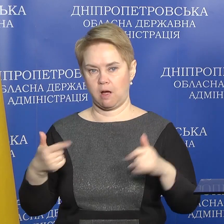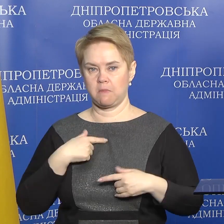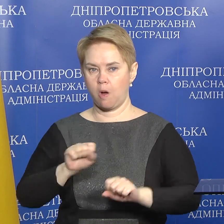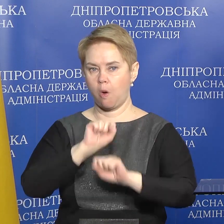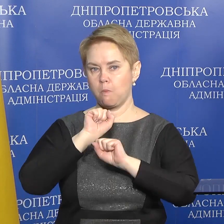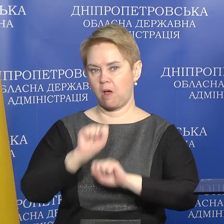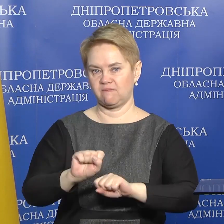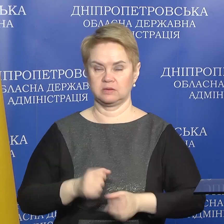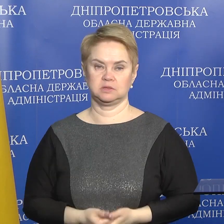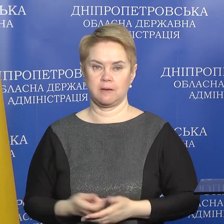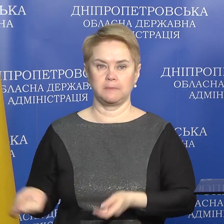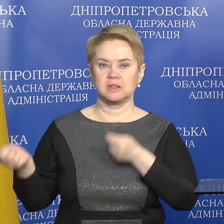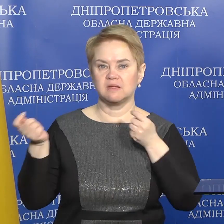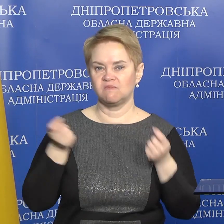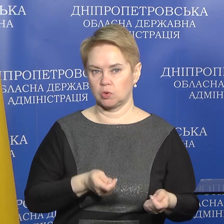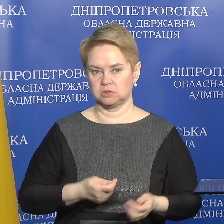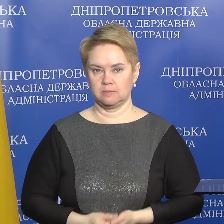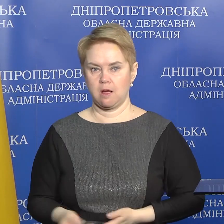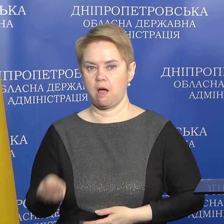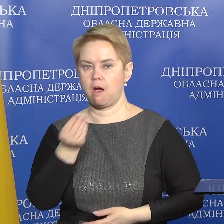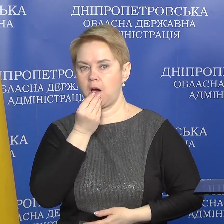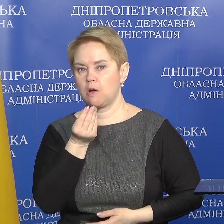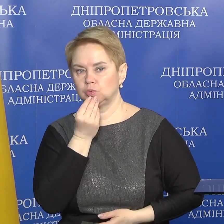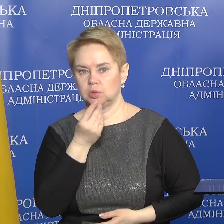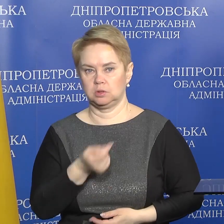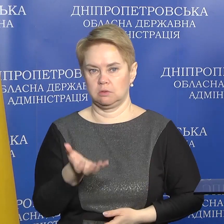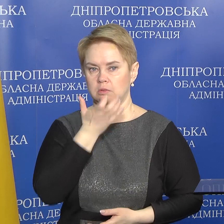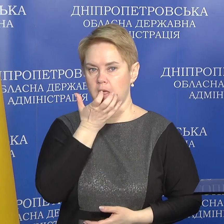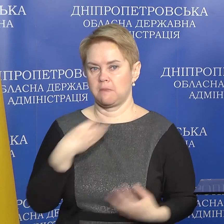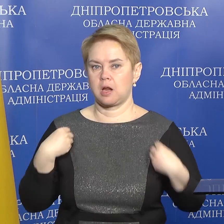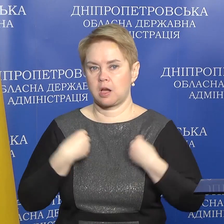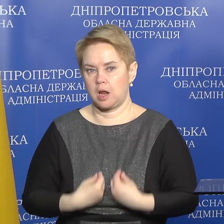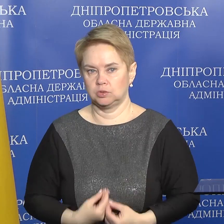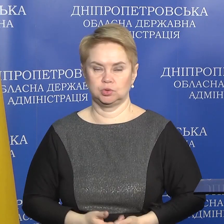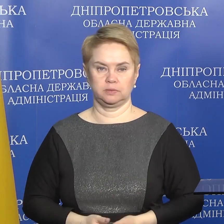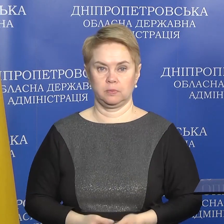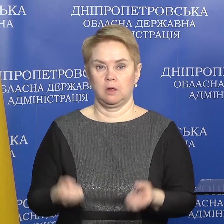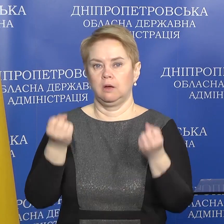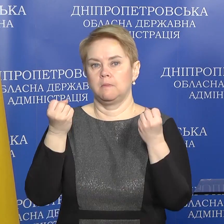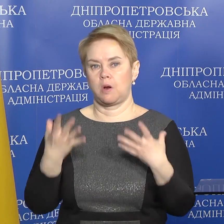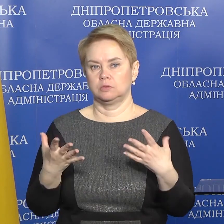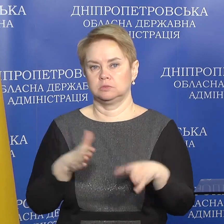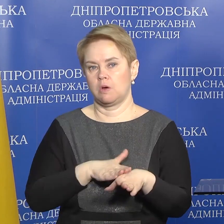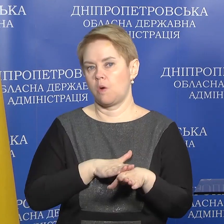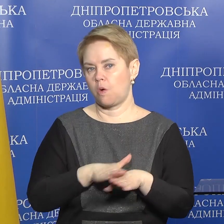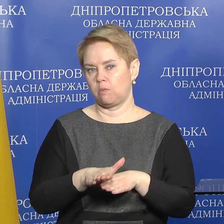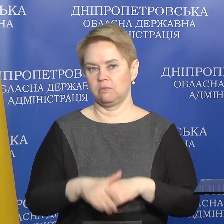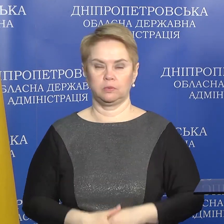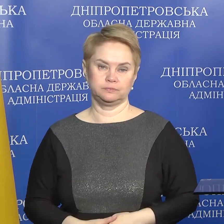обороняємося, тут підвозимо харчування, тут теплі речі, тут просто робимо